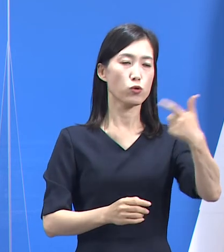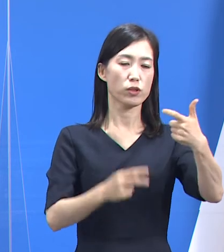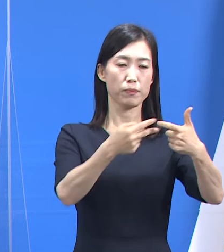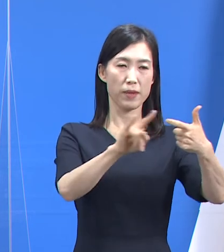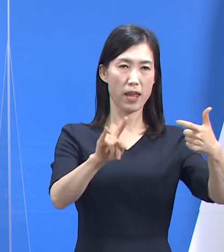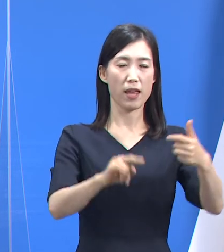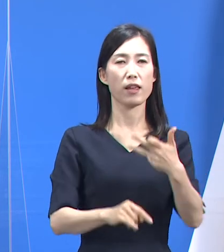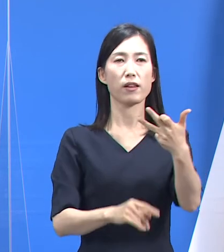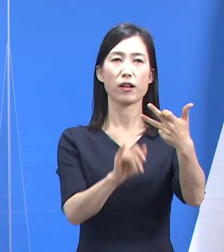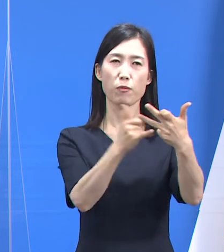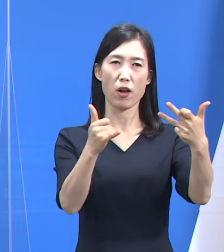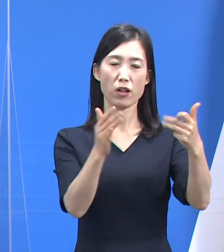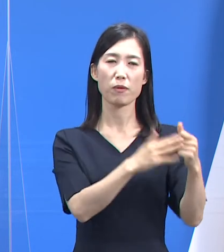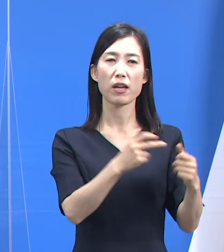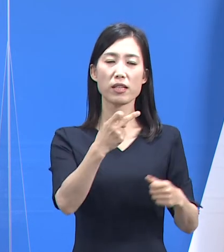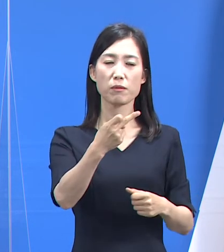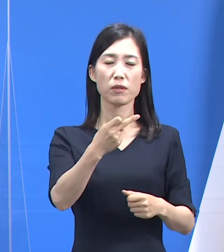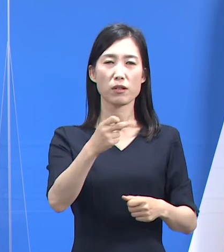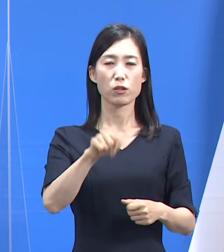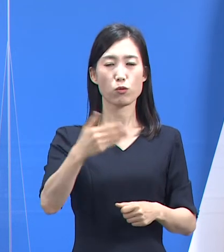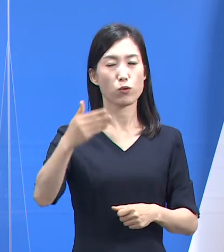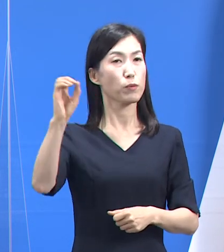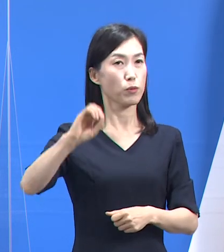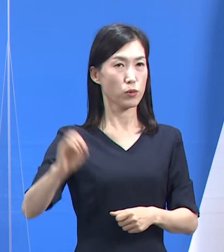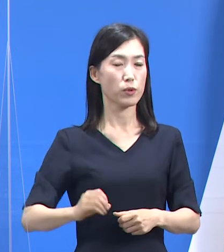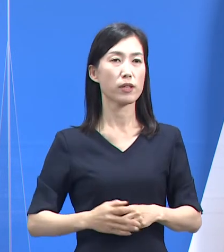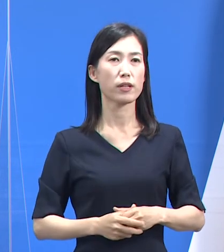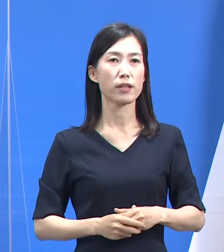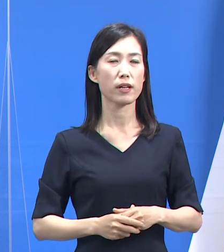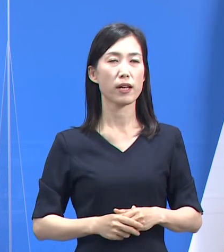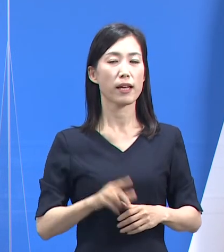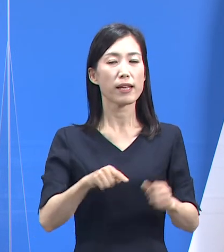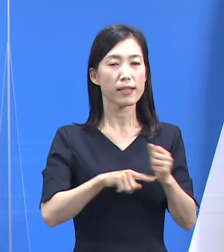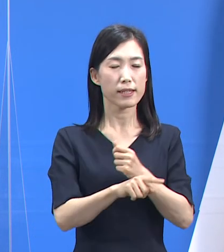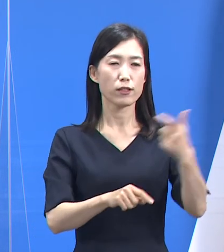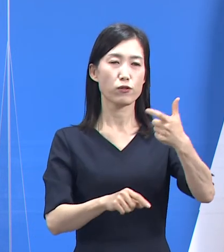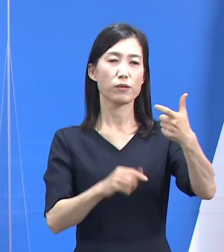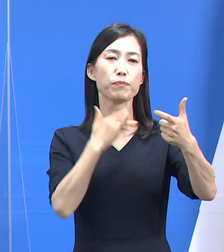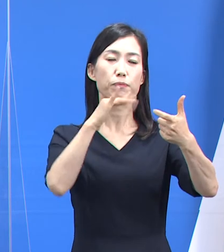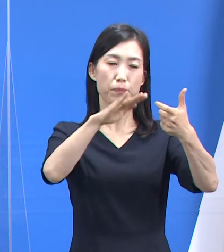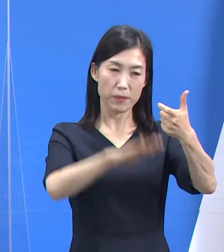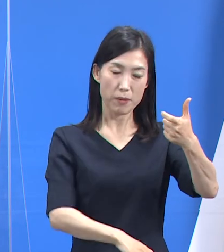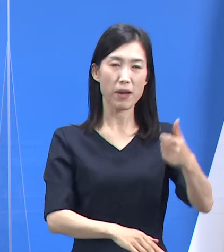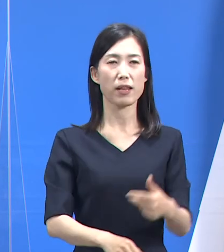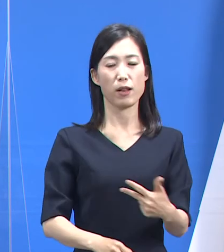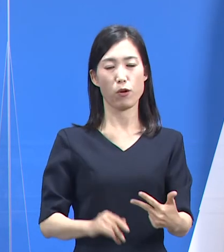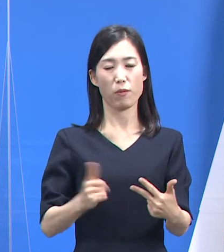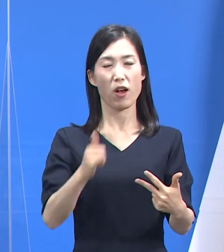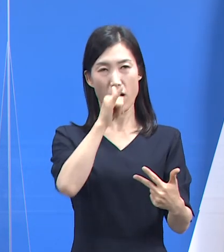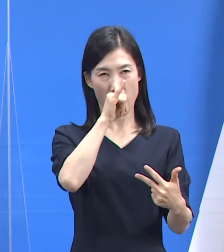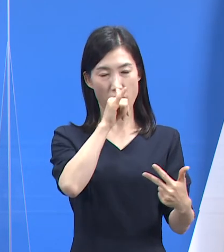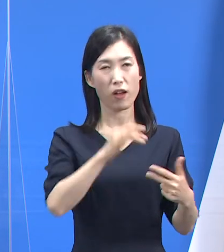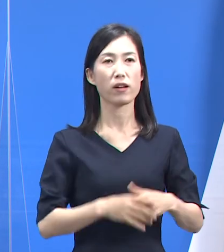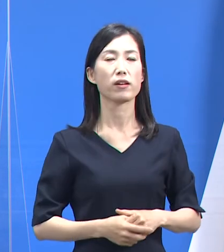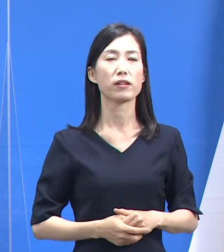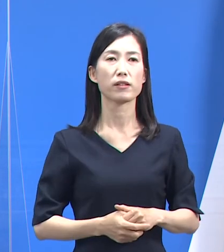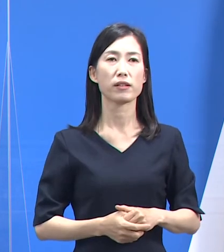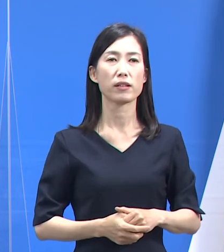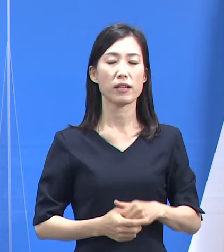18명으로 11.9%입니다. 60세 미만의 경우도 7명, 4.6%로